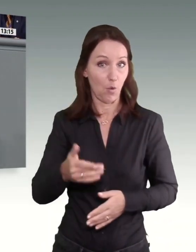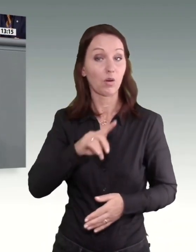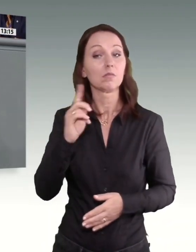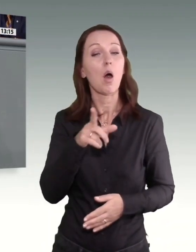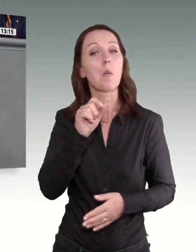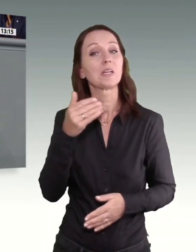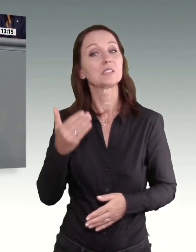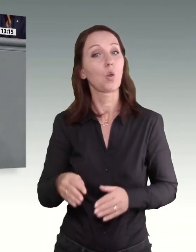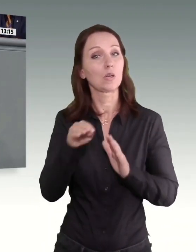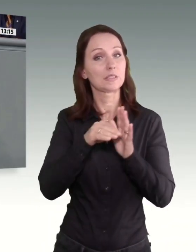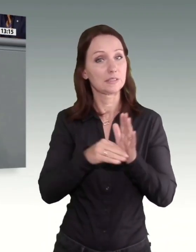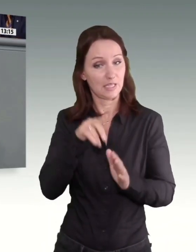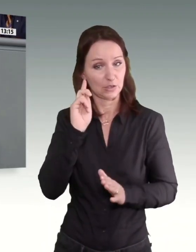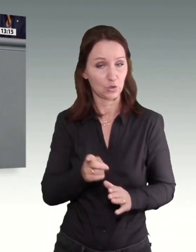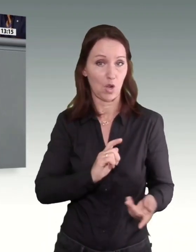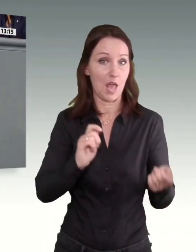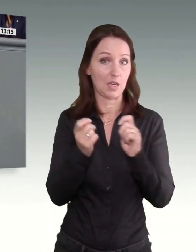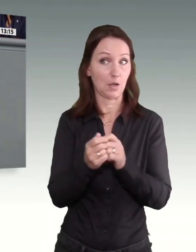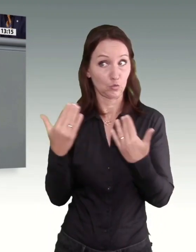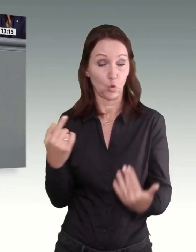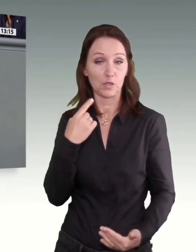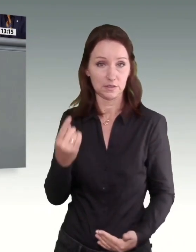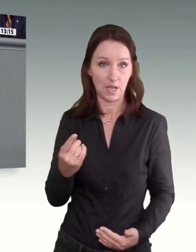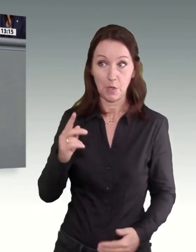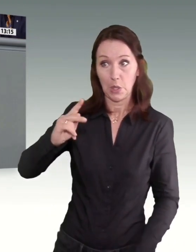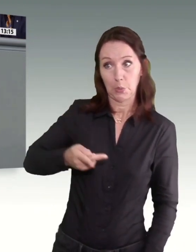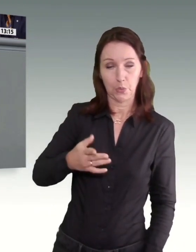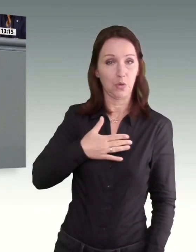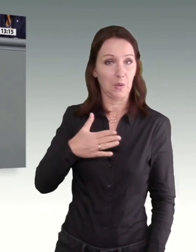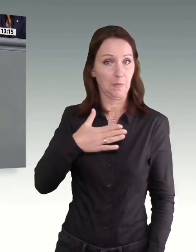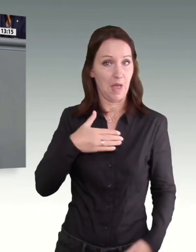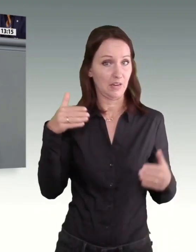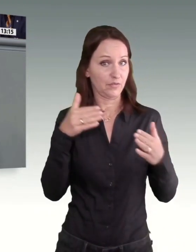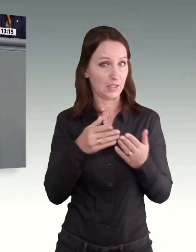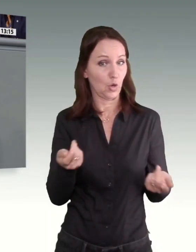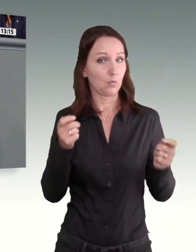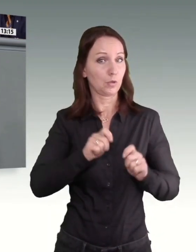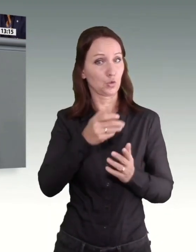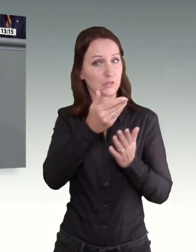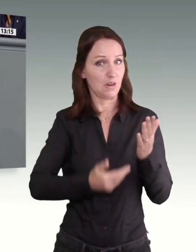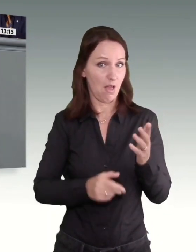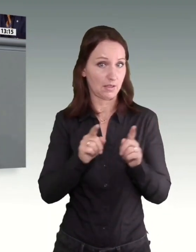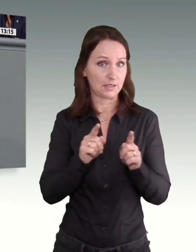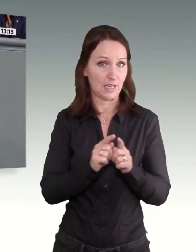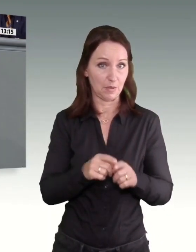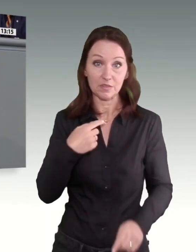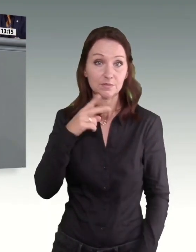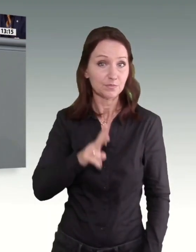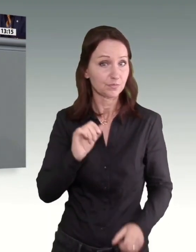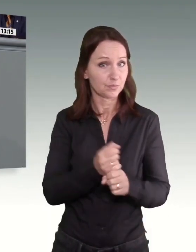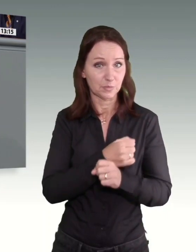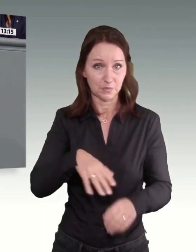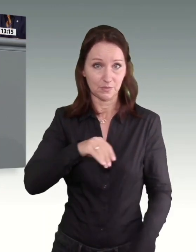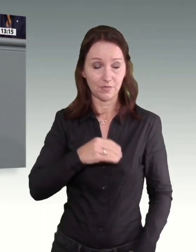Das genau ist auch die Beschlusslage meiner Fraktion. Es ist in der Tat nicht hinzunehmen, dass der gesetzliche Mindestlohn auf